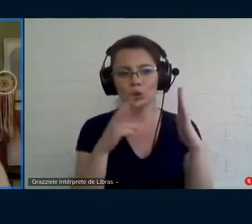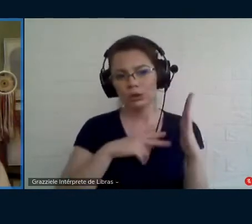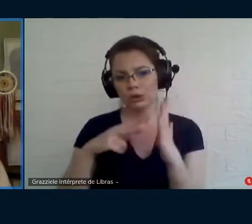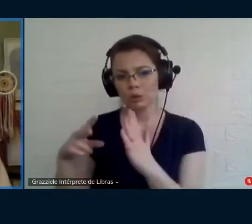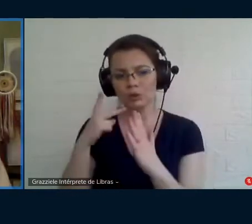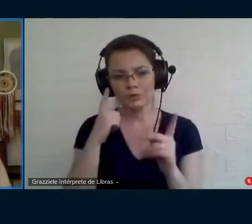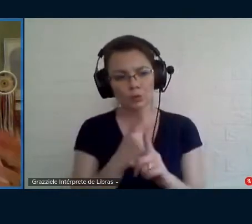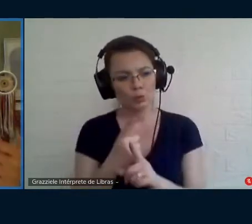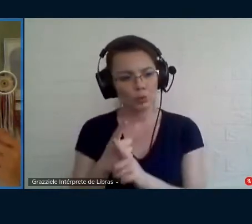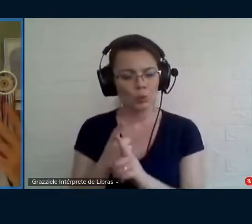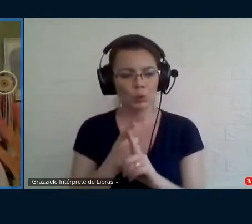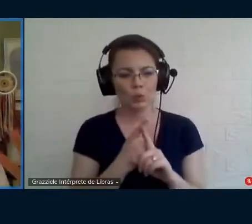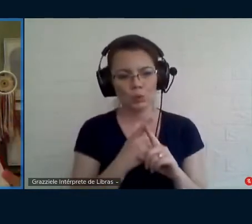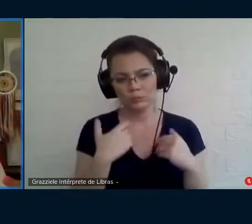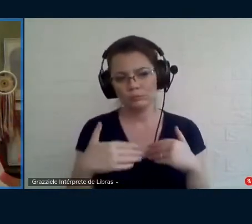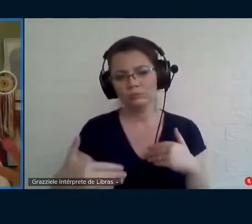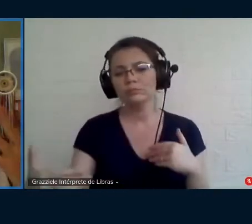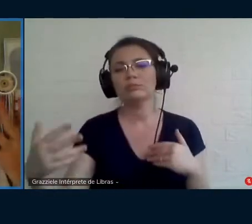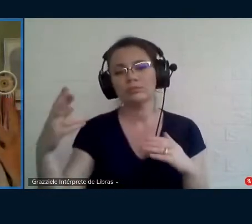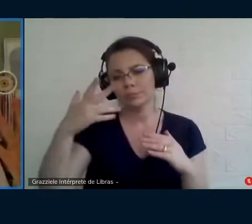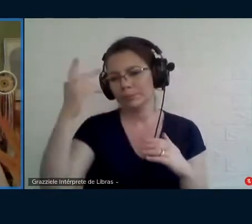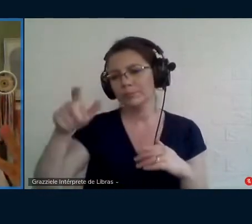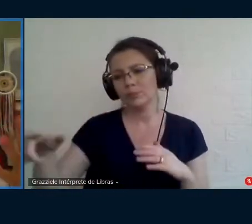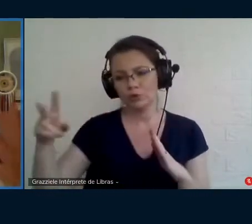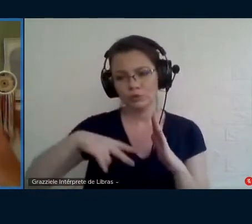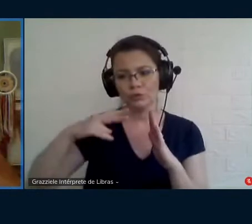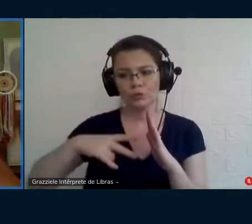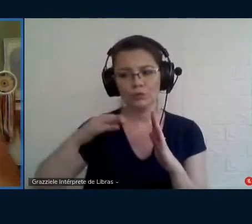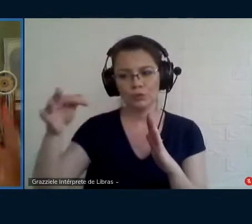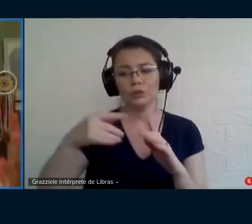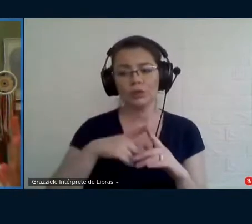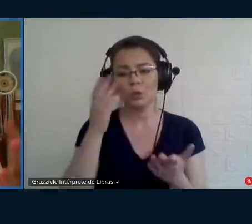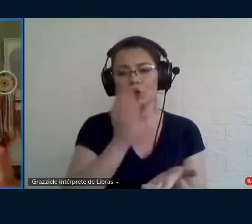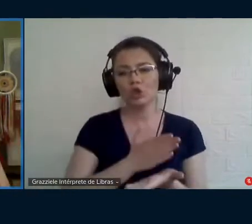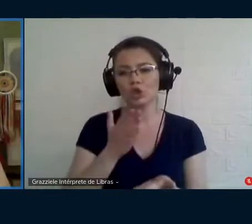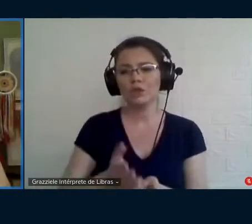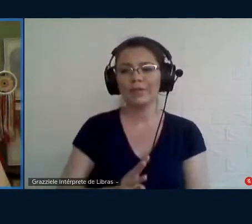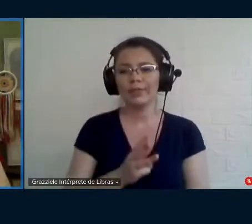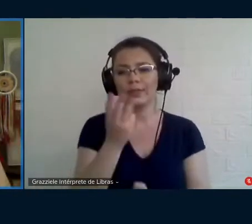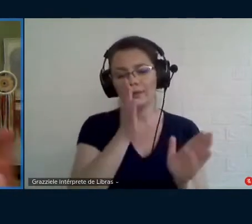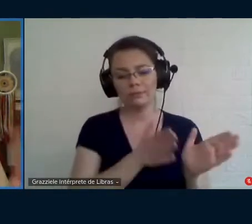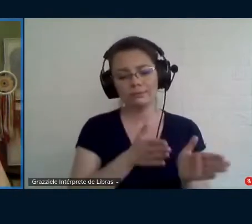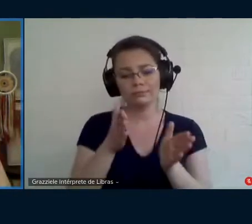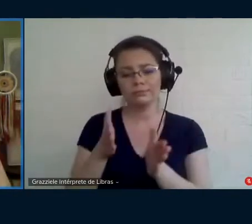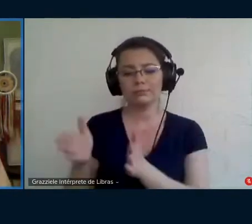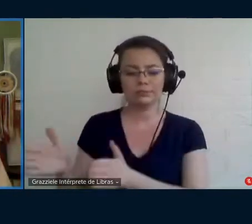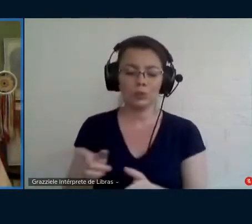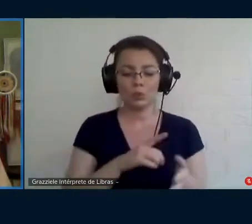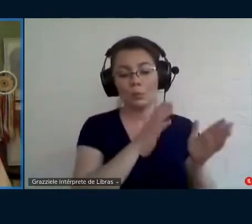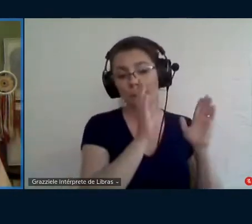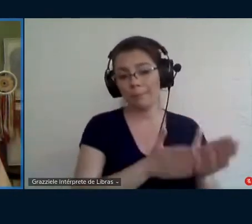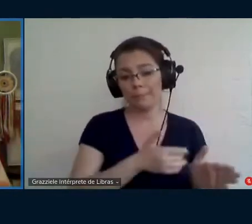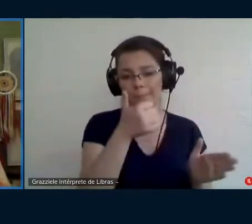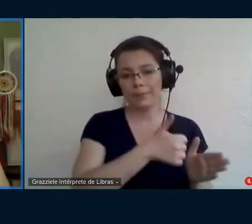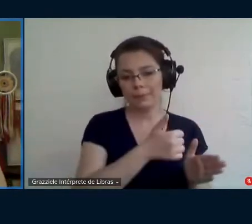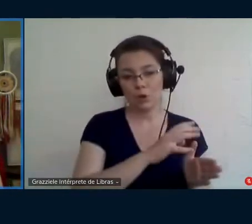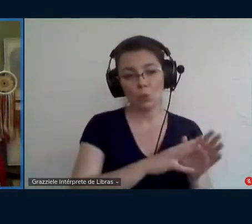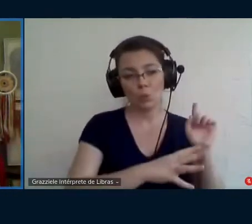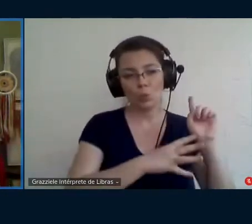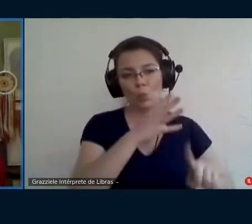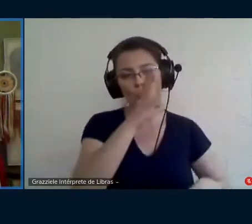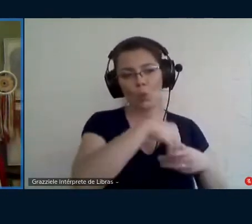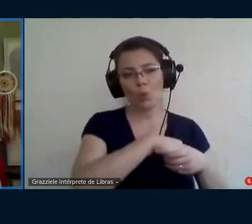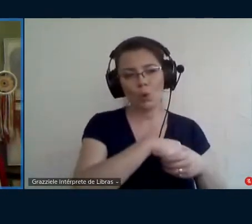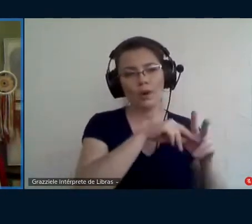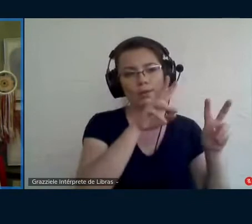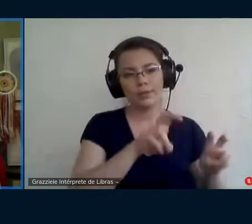de retorno dos seus leituras. Então, eu dividi em três partes. Esse primeiro bloco que tem para mim quatro temas importantes, um